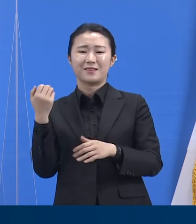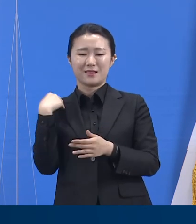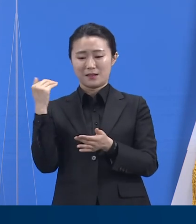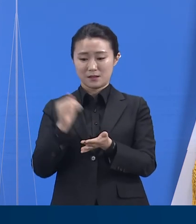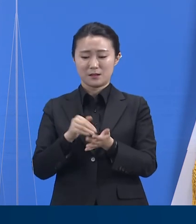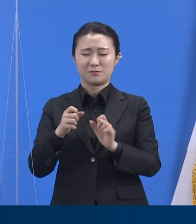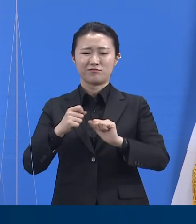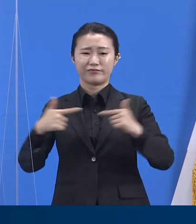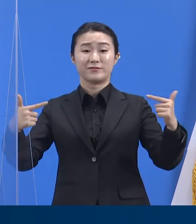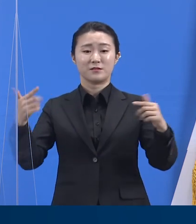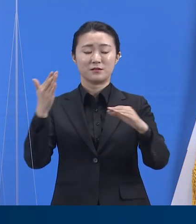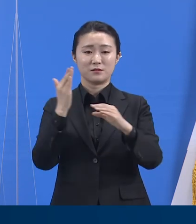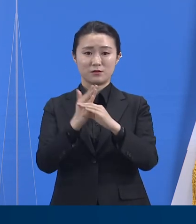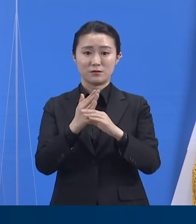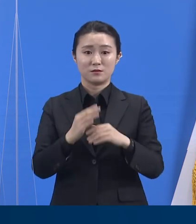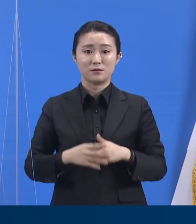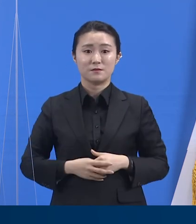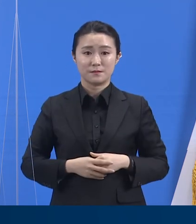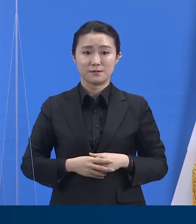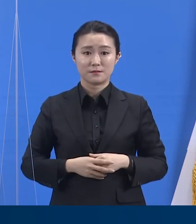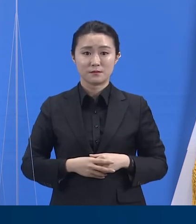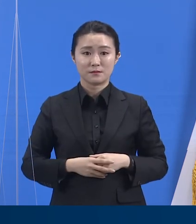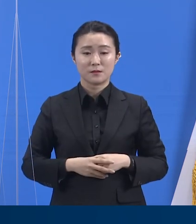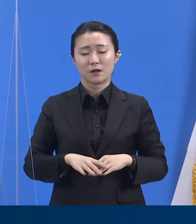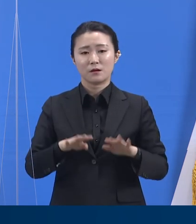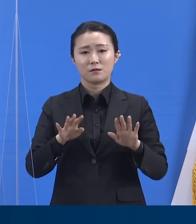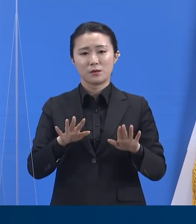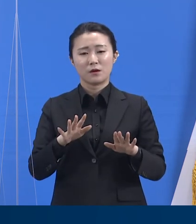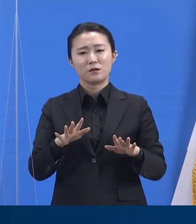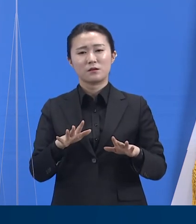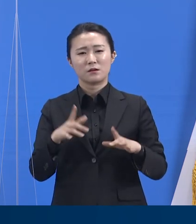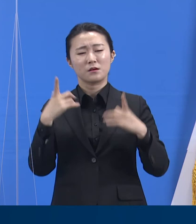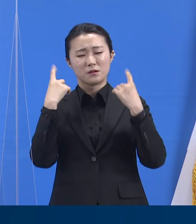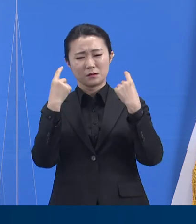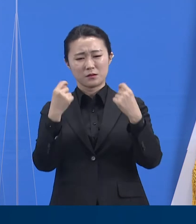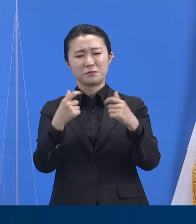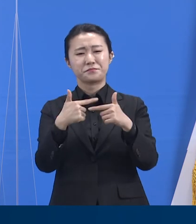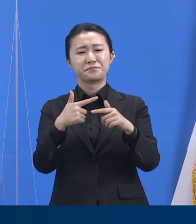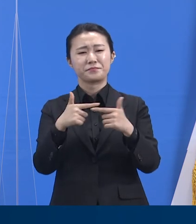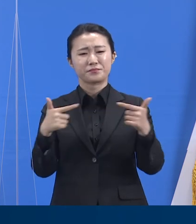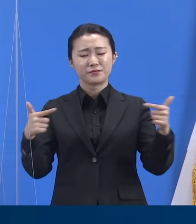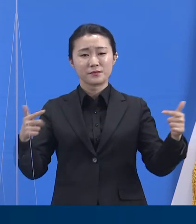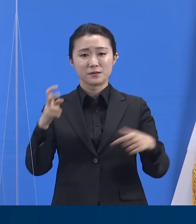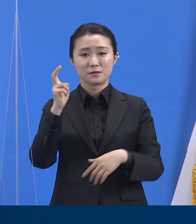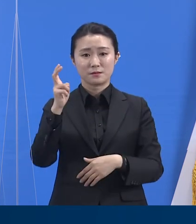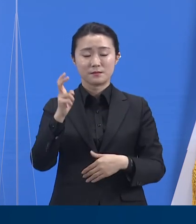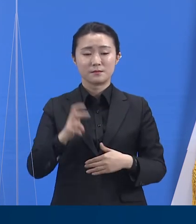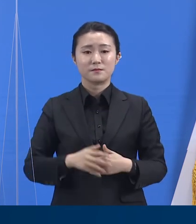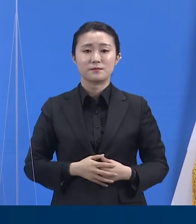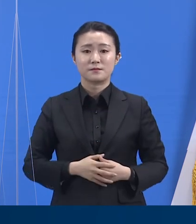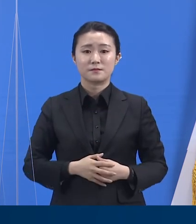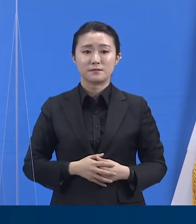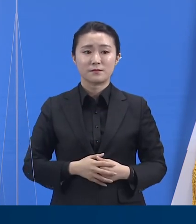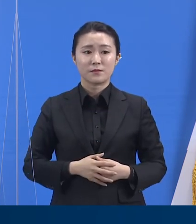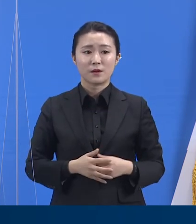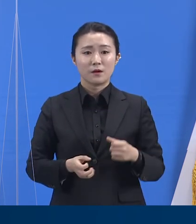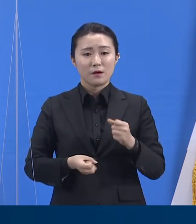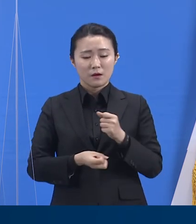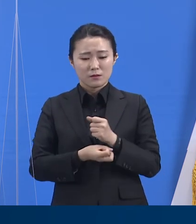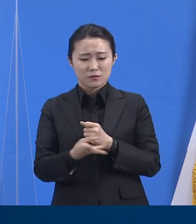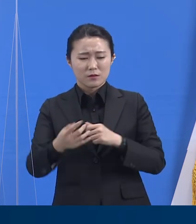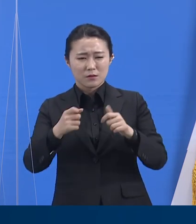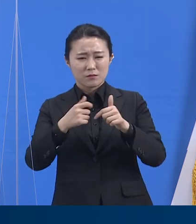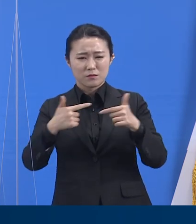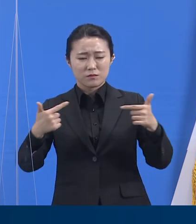변화가 있겠지만 전반적인 증가 추세로 이어질 확률이 높습니다. 유행의 증가세가 꺾이려면